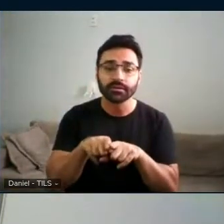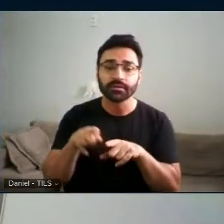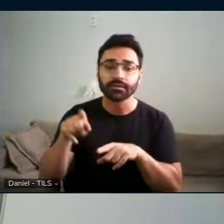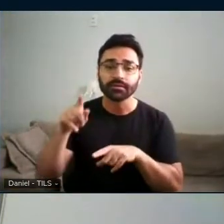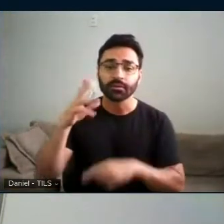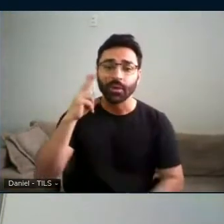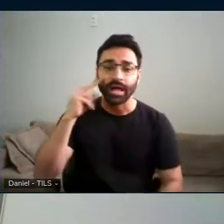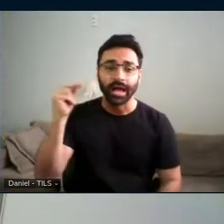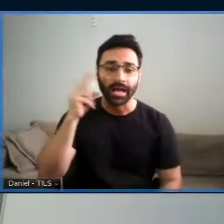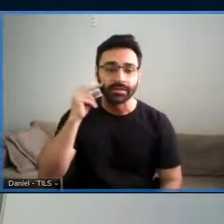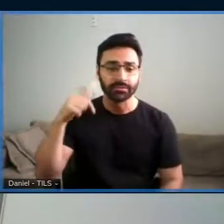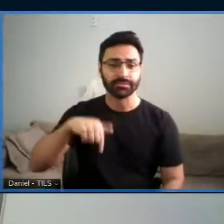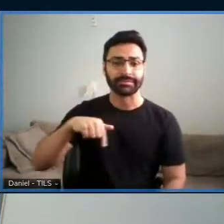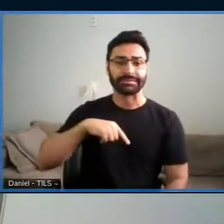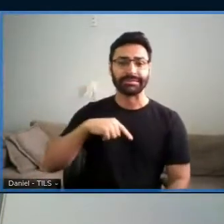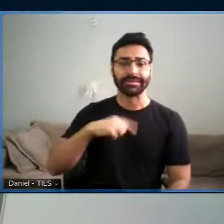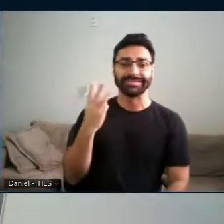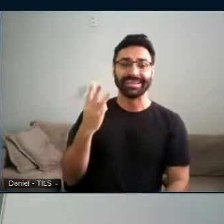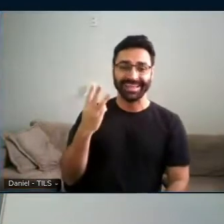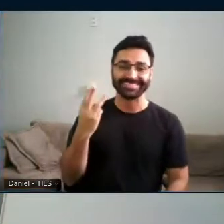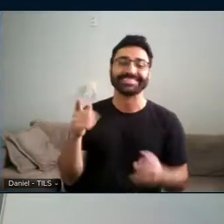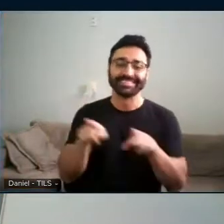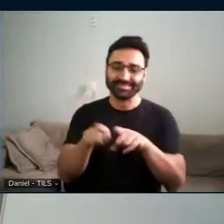passando aqui. Eu tenho três gatos, Carolina.